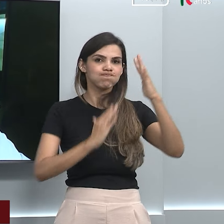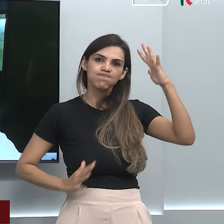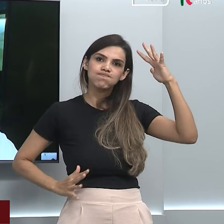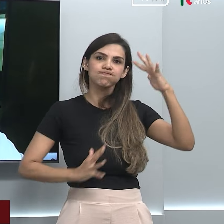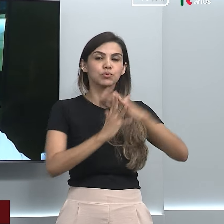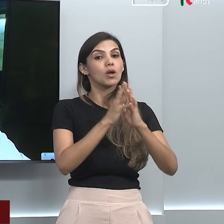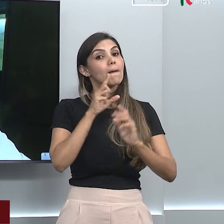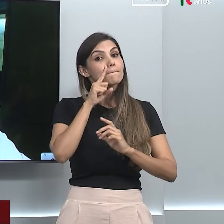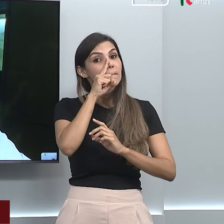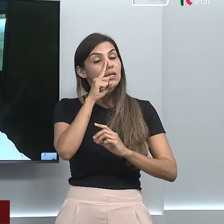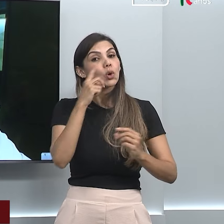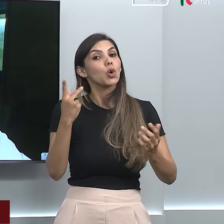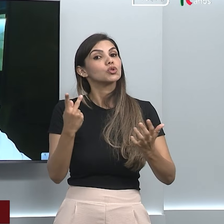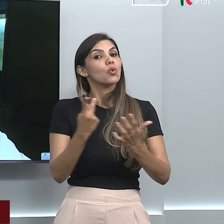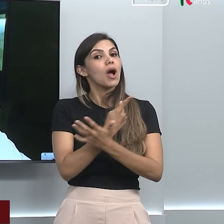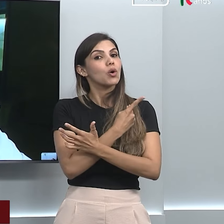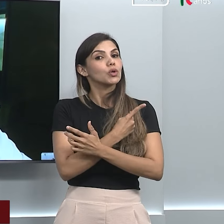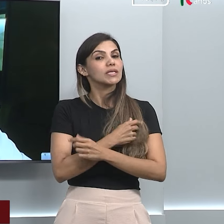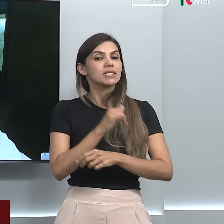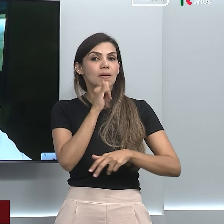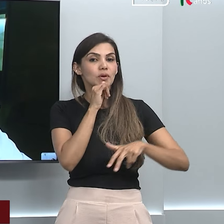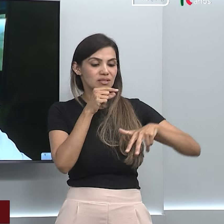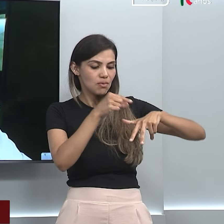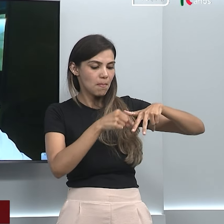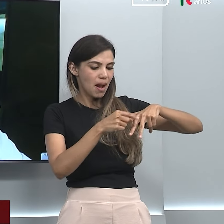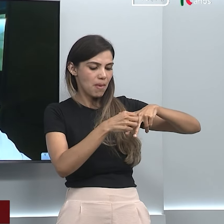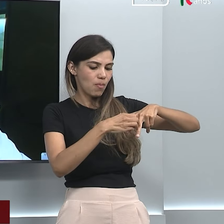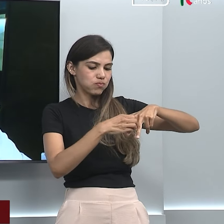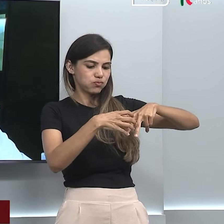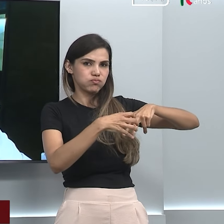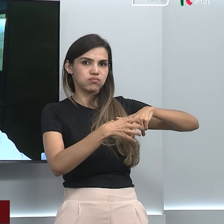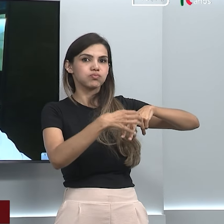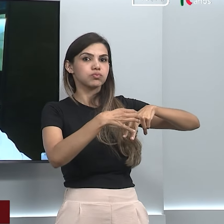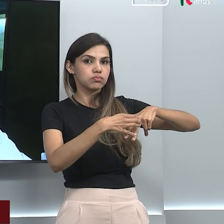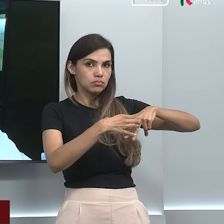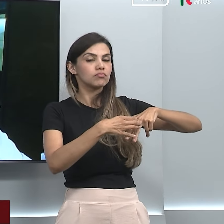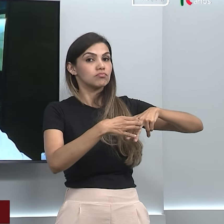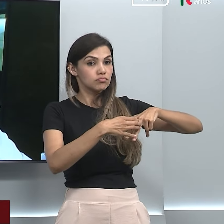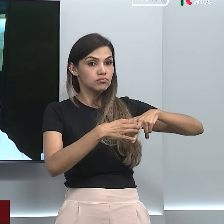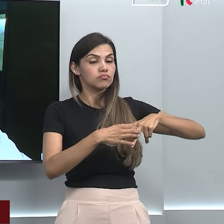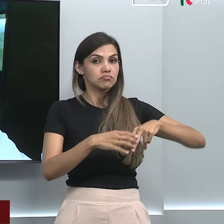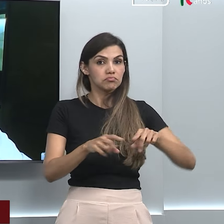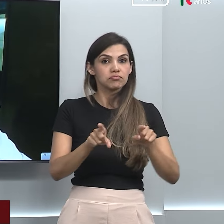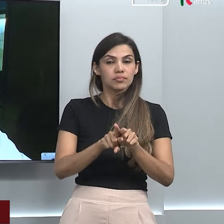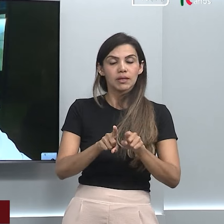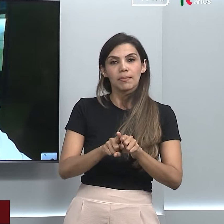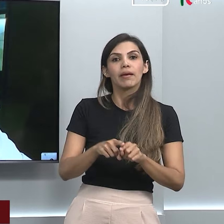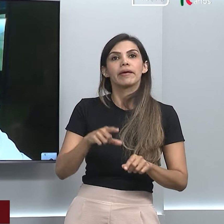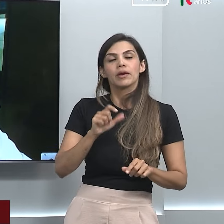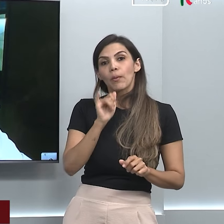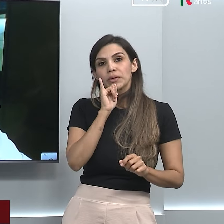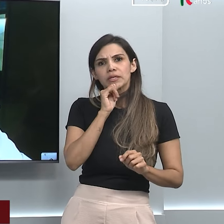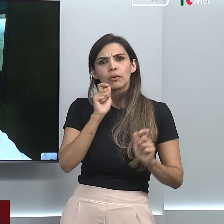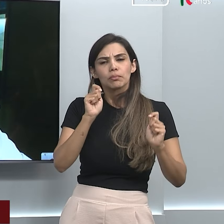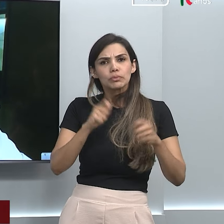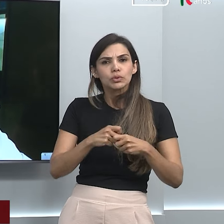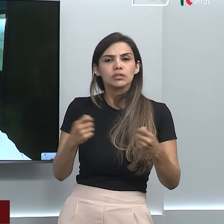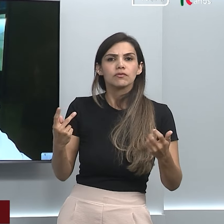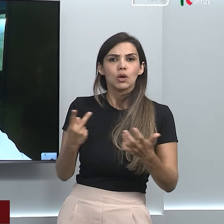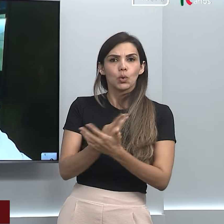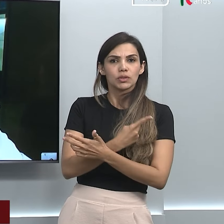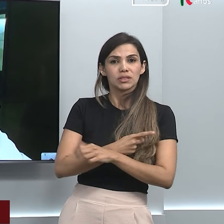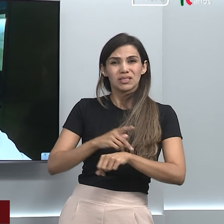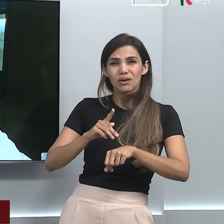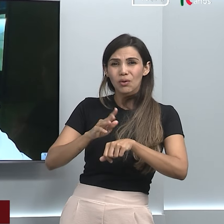trombose. Doença arteriosclerótica prematura. Então você antecede uma doença que tende a